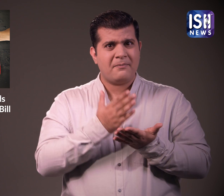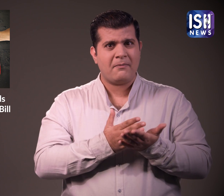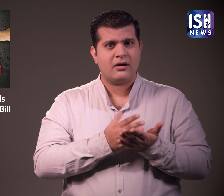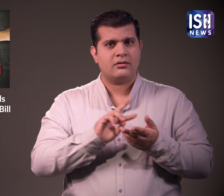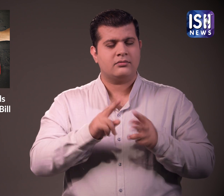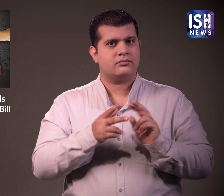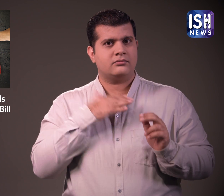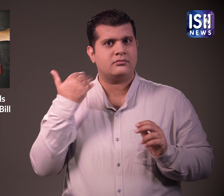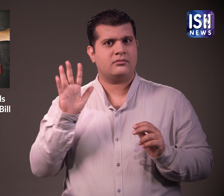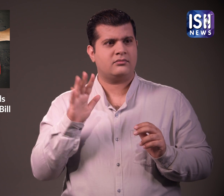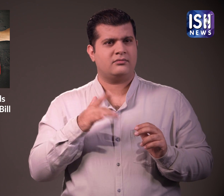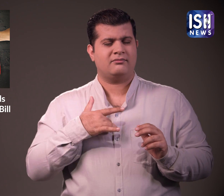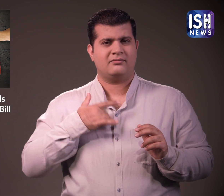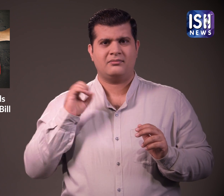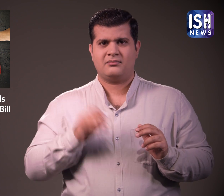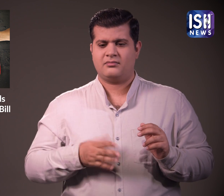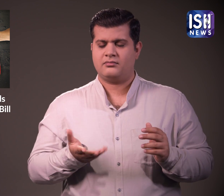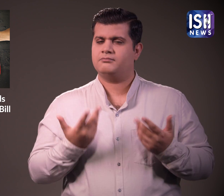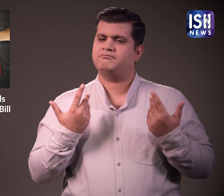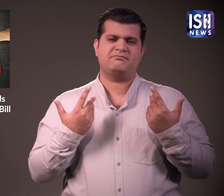एक जनन दिन के कारण ऐसी तरास दिमी